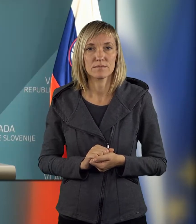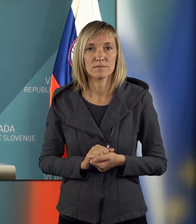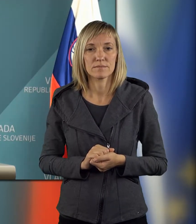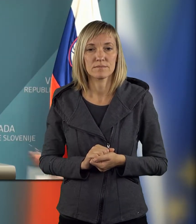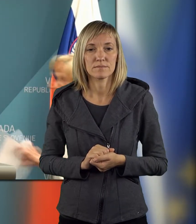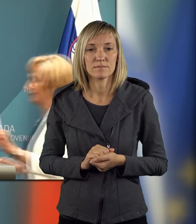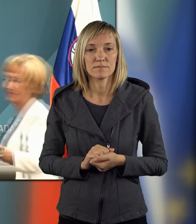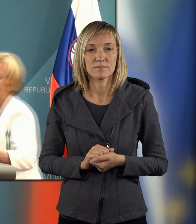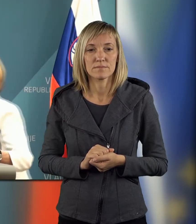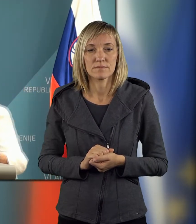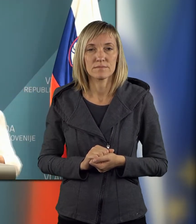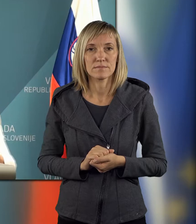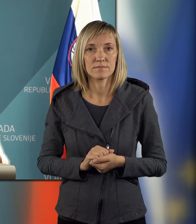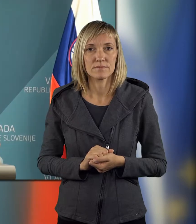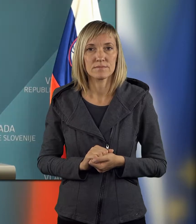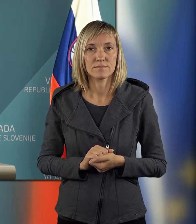dober dan.